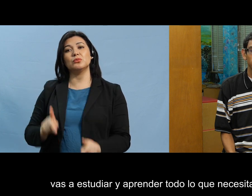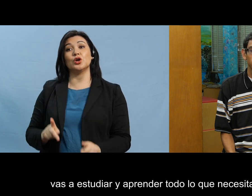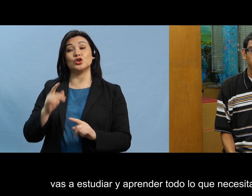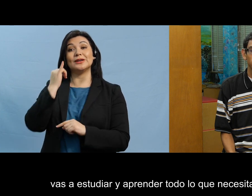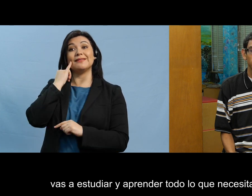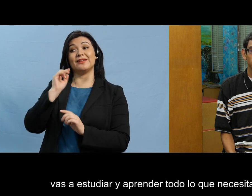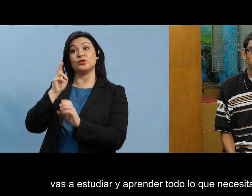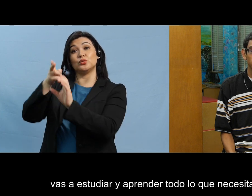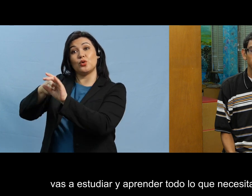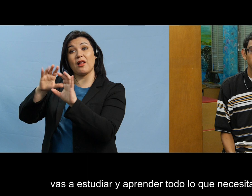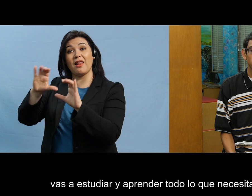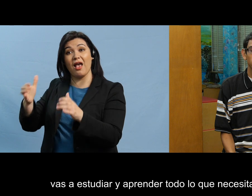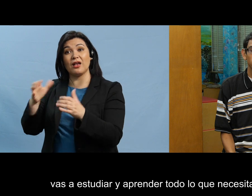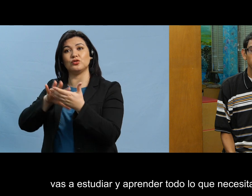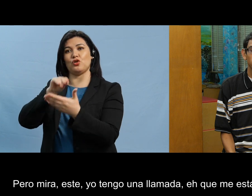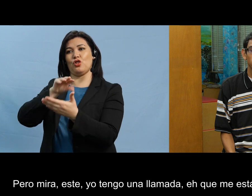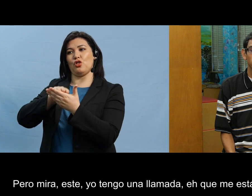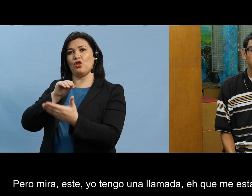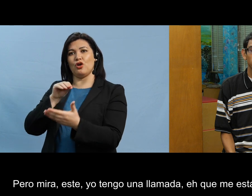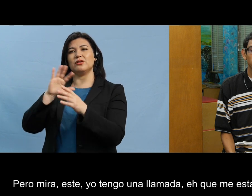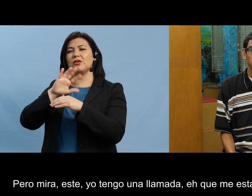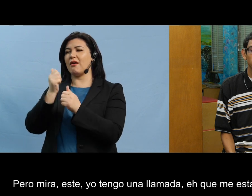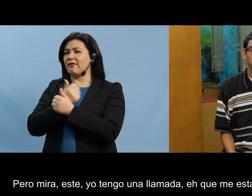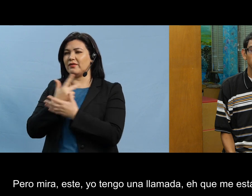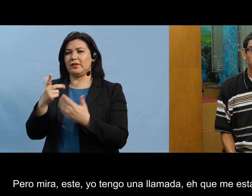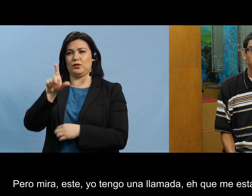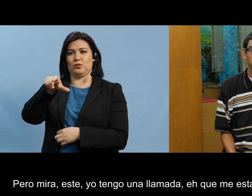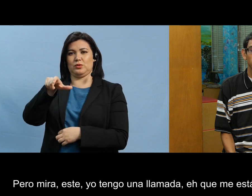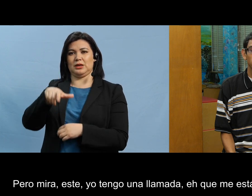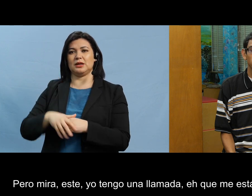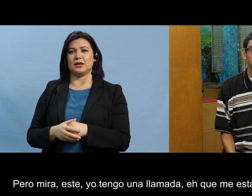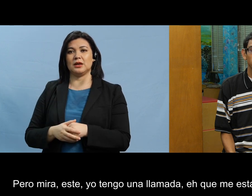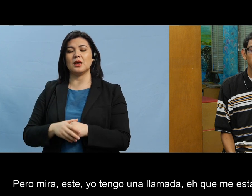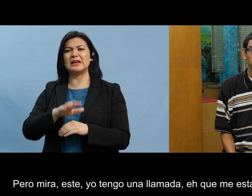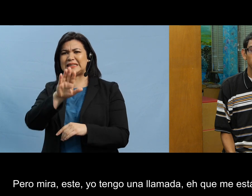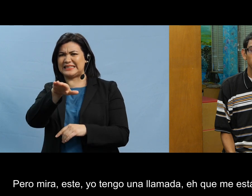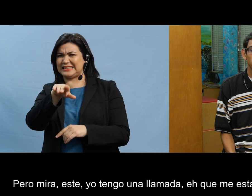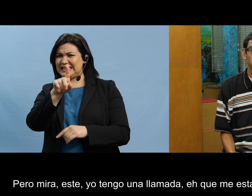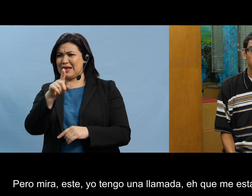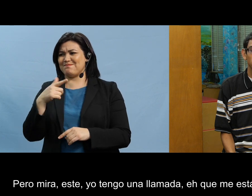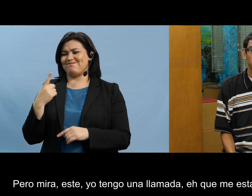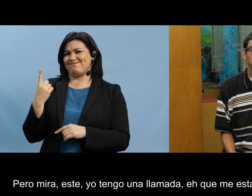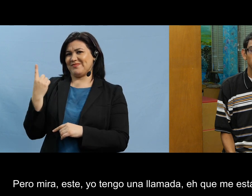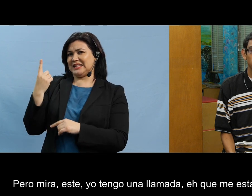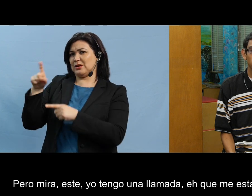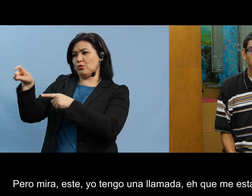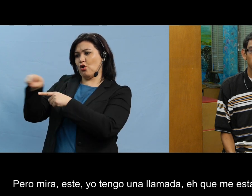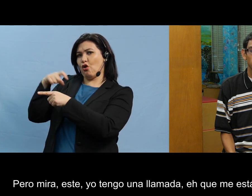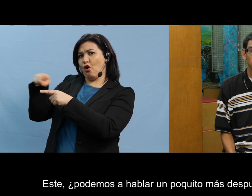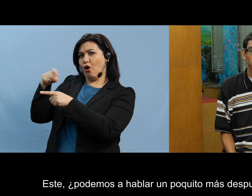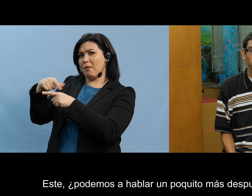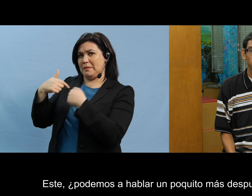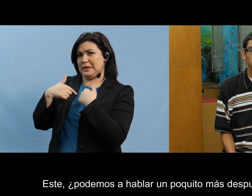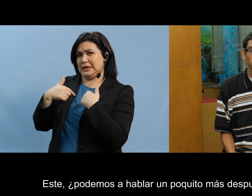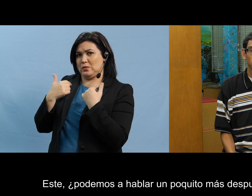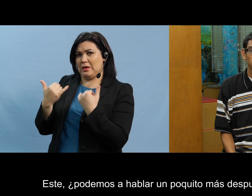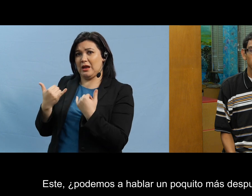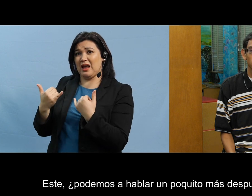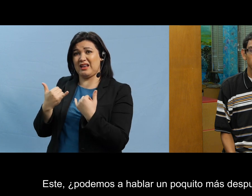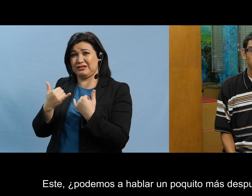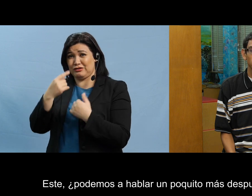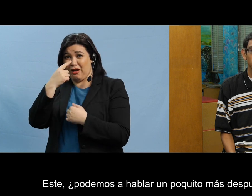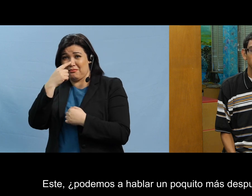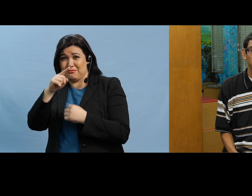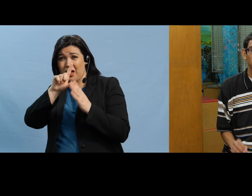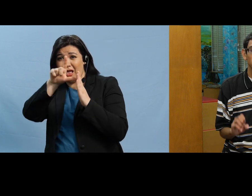vas a estudiar y aprender todo lo que necesitas pero mira este yo tengo una llamada que me está entrando este podemos hablar un